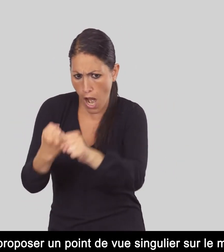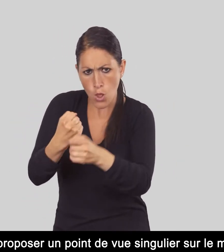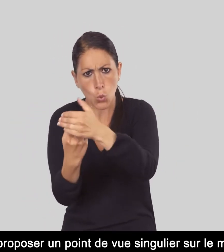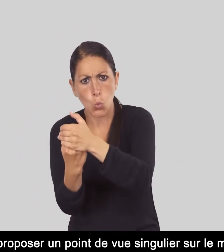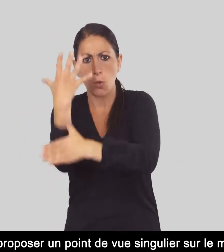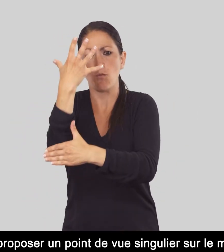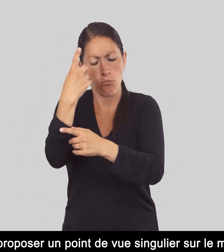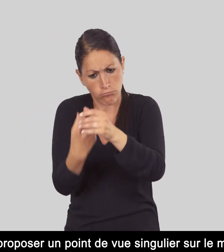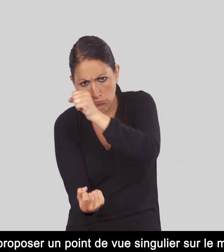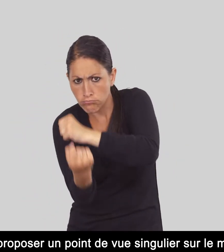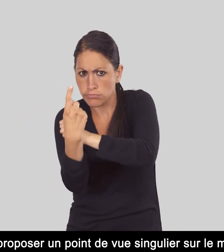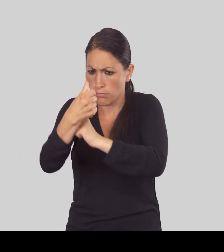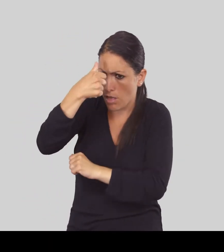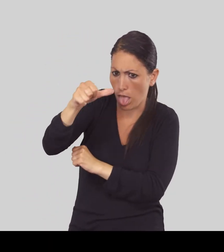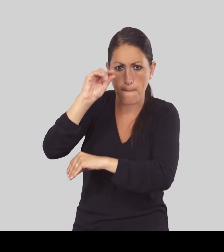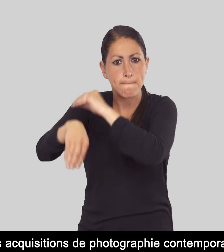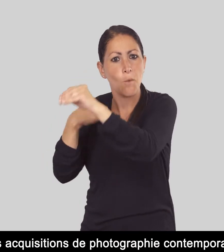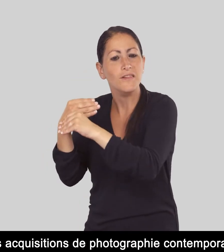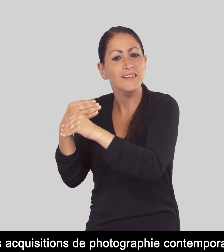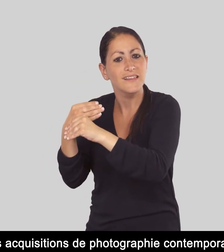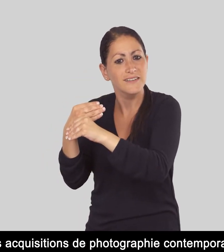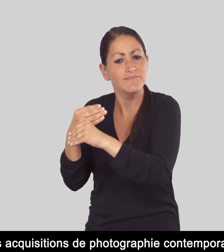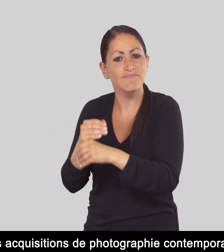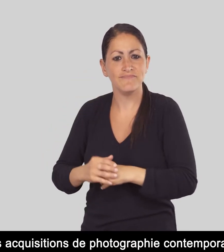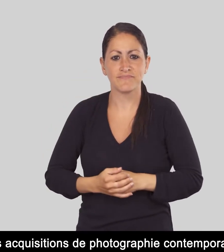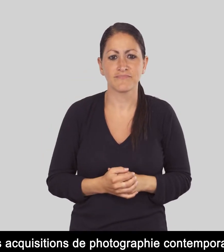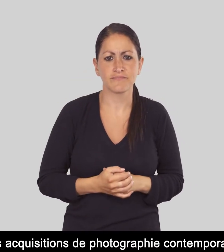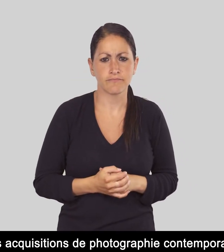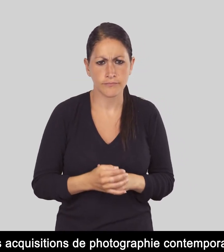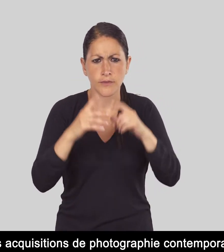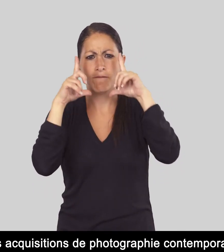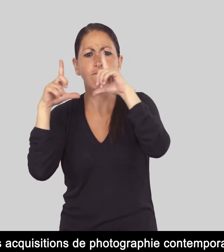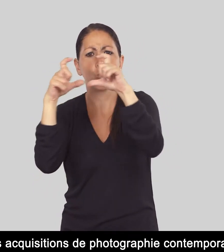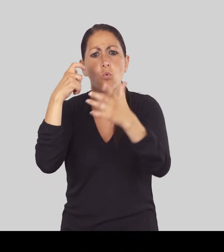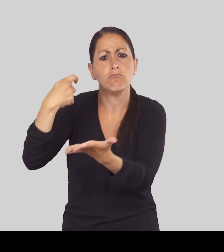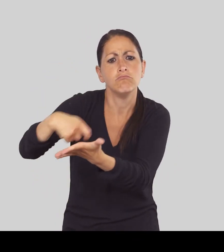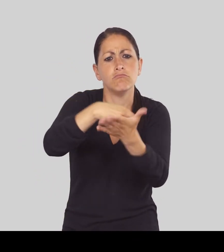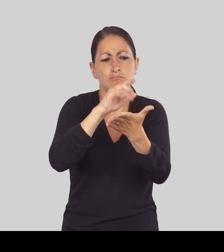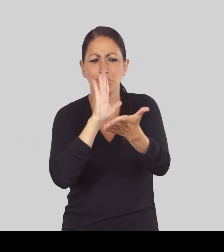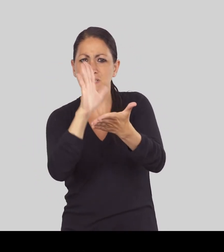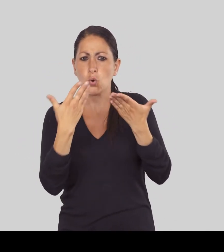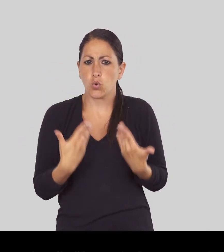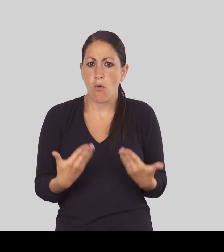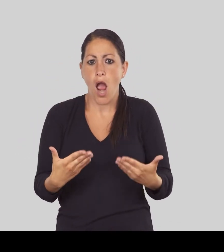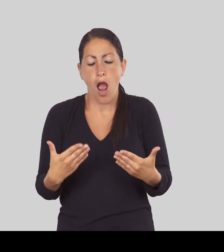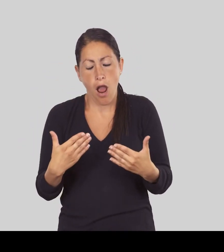de vue singulier sur le monde. Les acquisitions de photographies contemporaines sont particulièrement mises en avant.